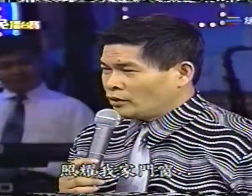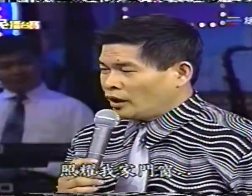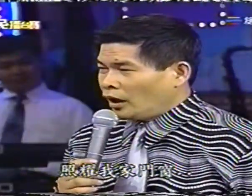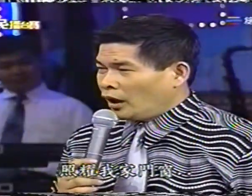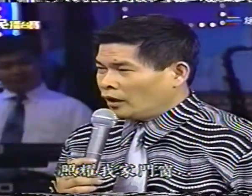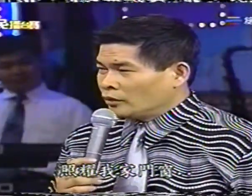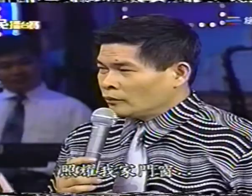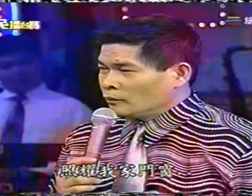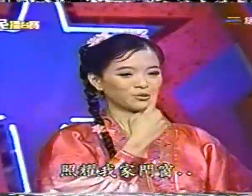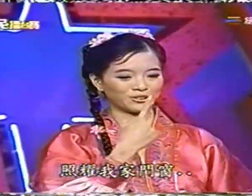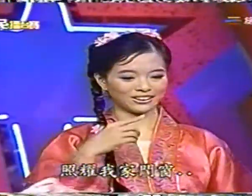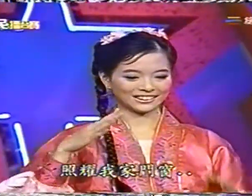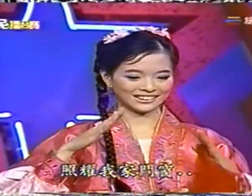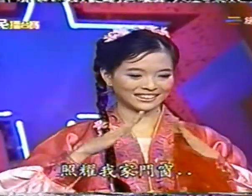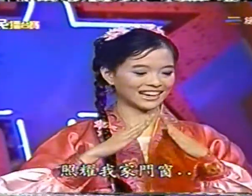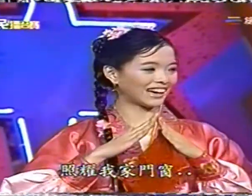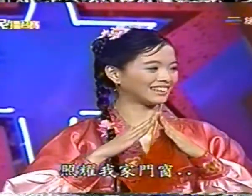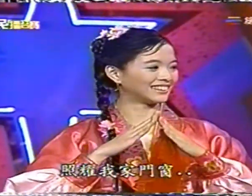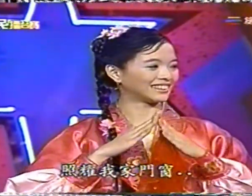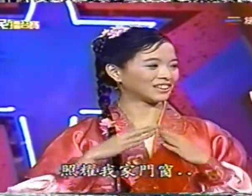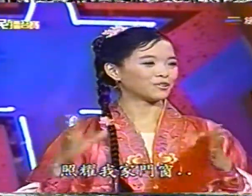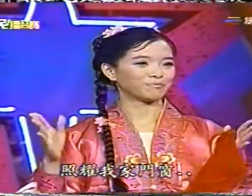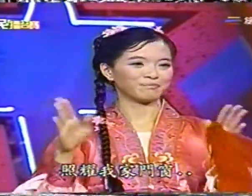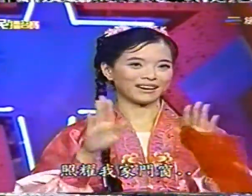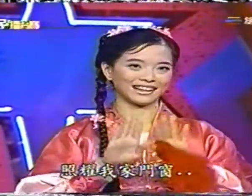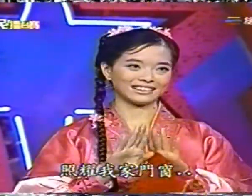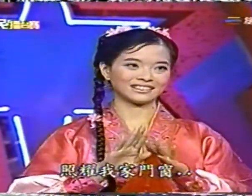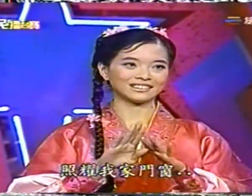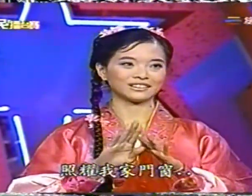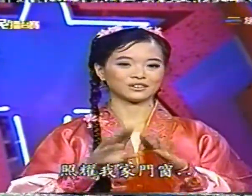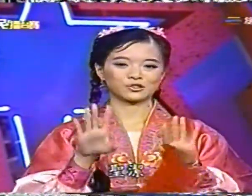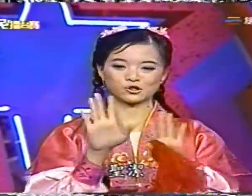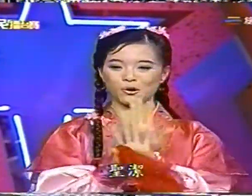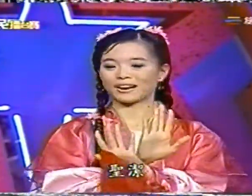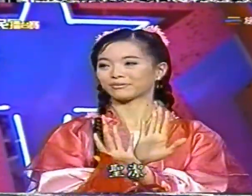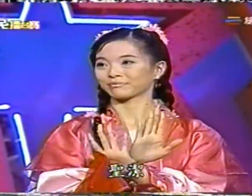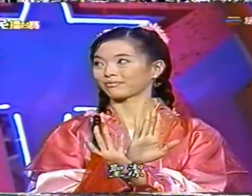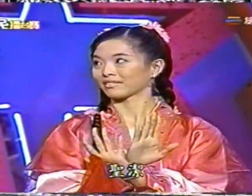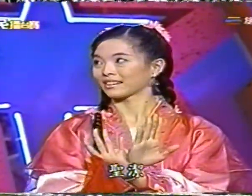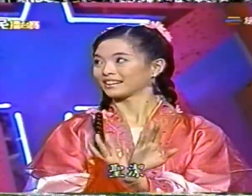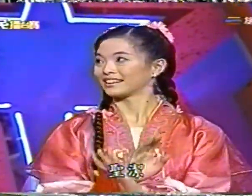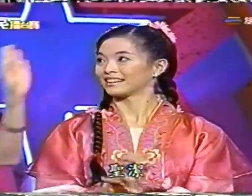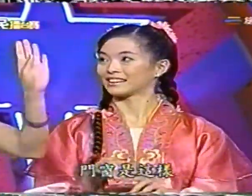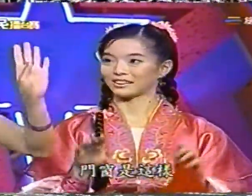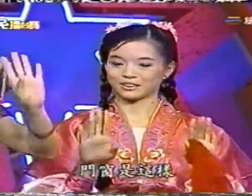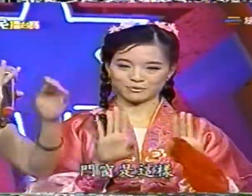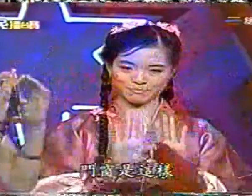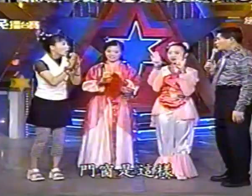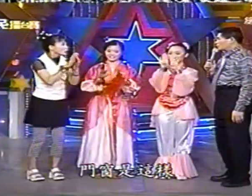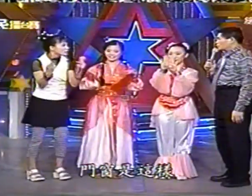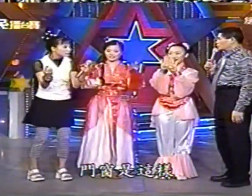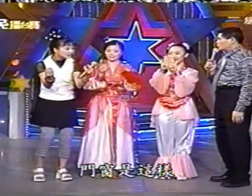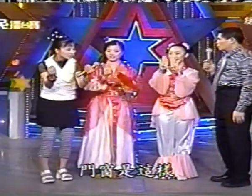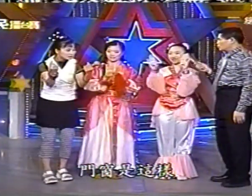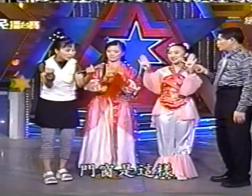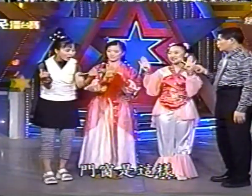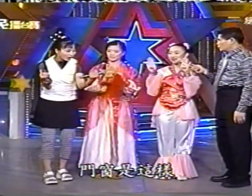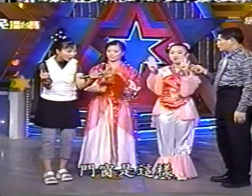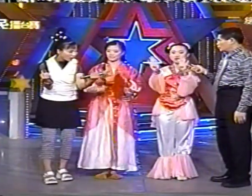家门窗瞬洁门窗窗是这样这是什么这是